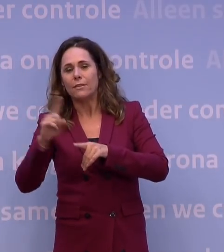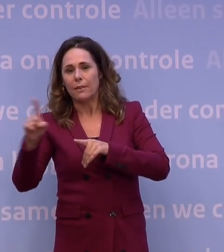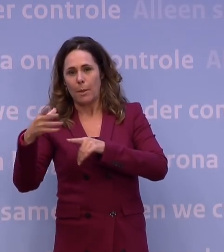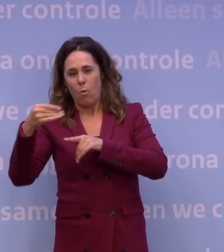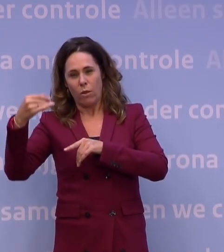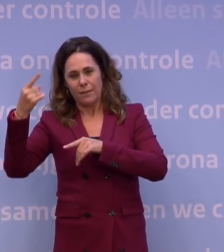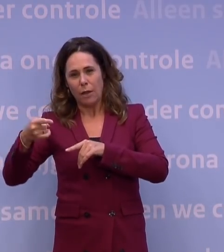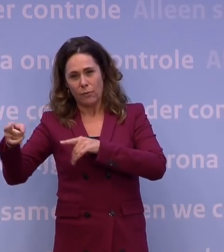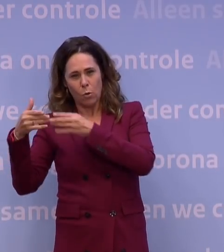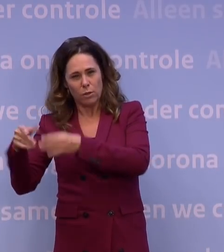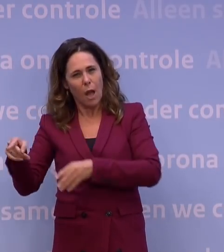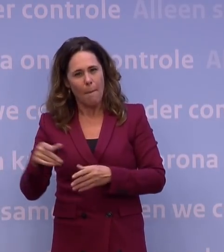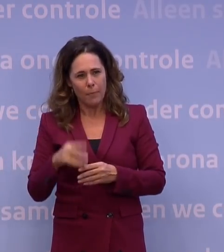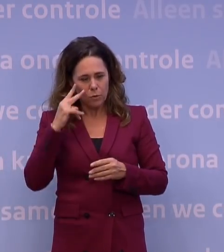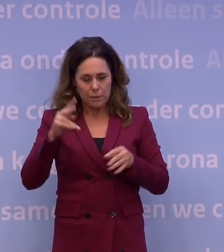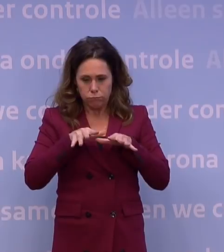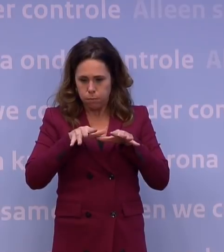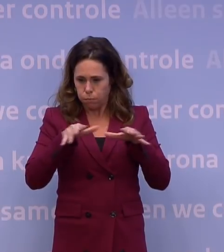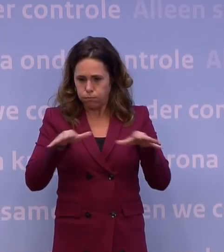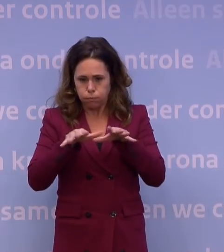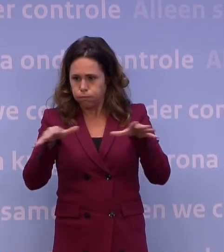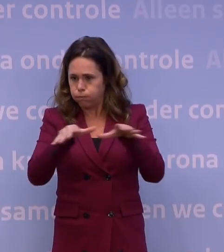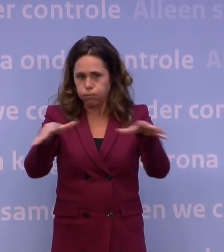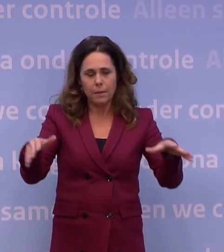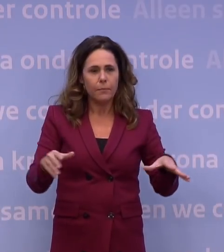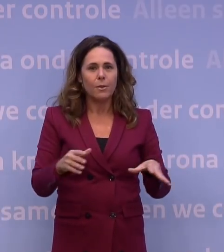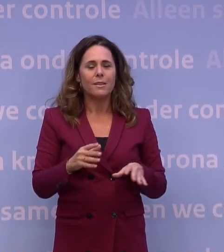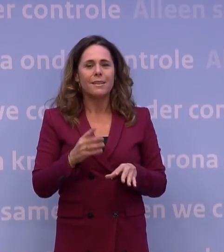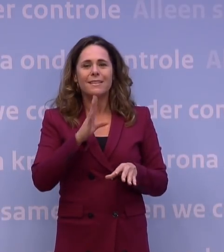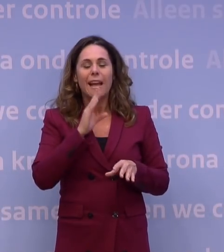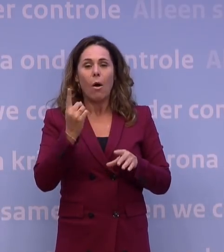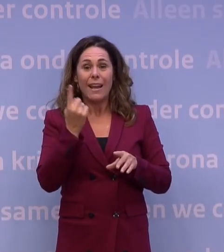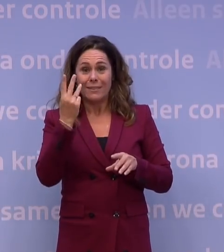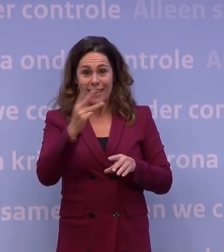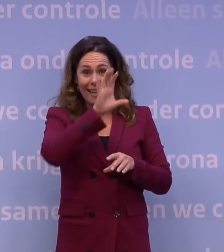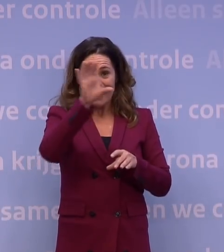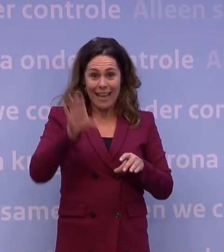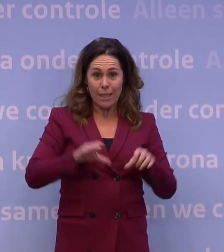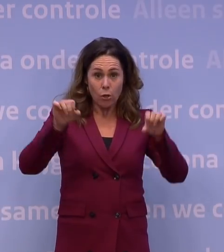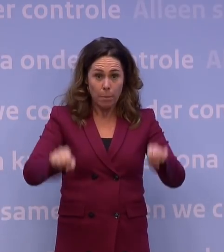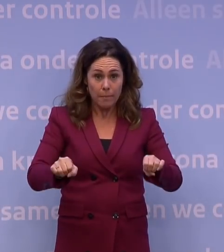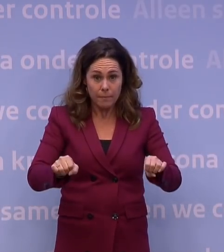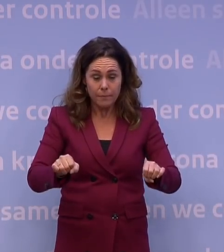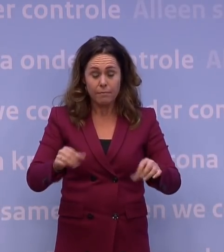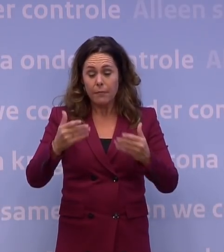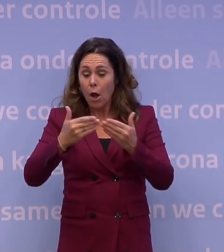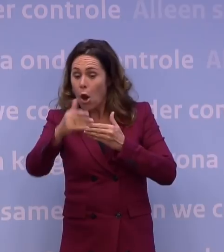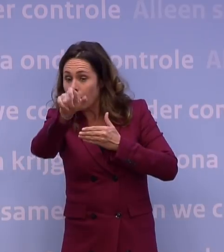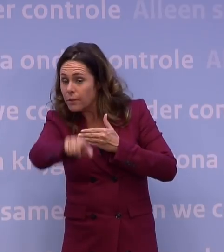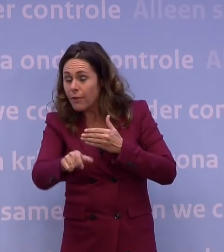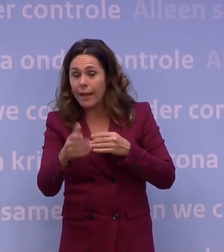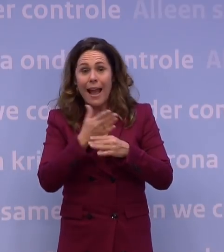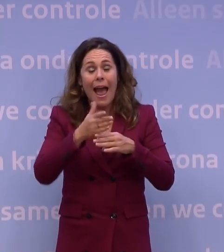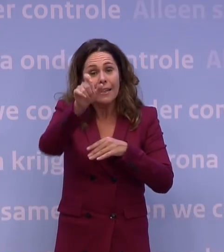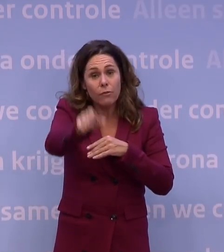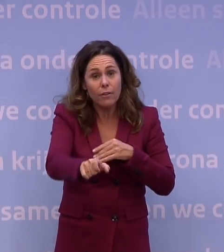dat zo snel gaat, dat het vermoeden is dat als je nu alleen voor die drie regio's het besluit zou nemen, dat je ergens in de loop van de week, misschien aan het einde van